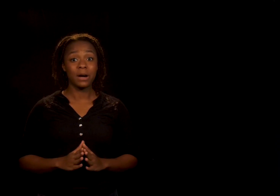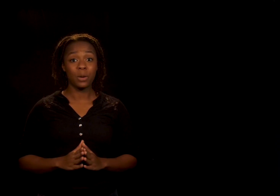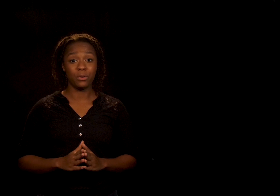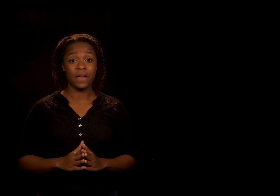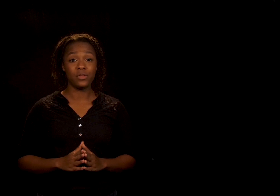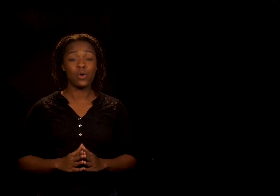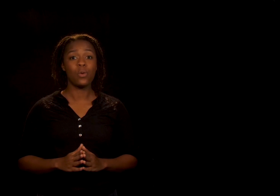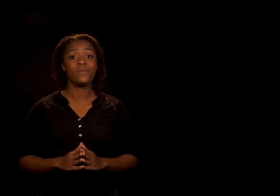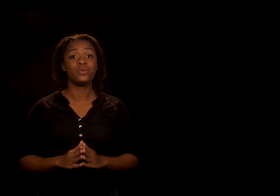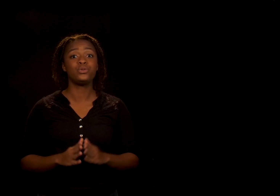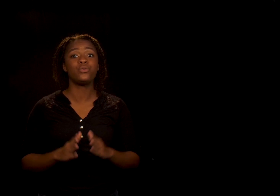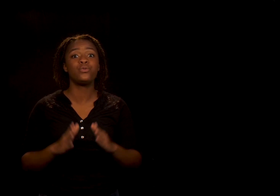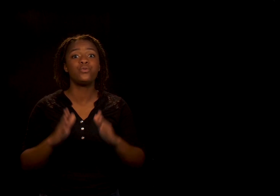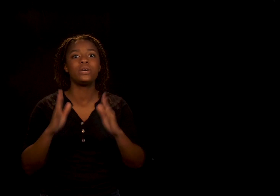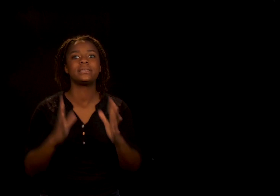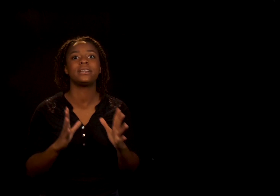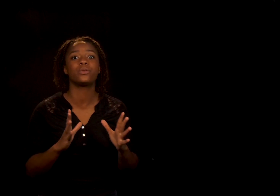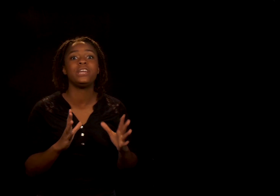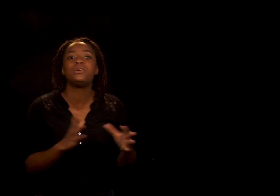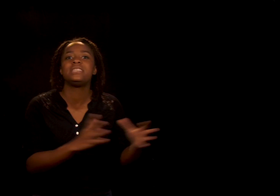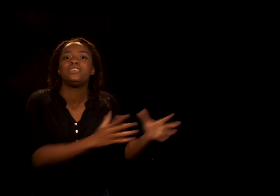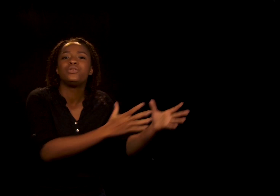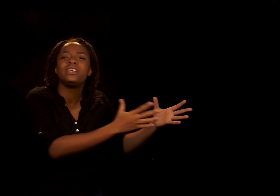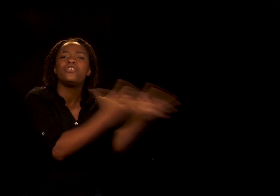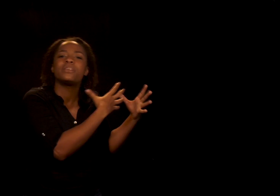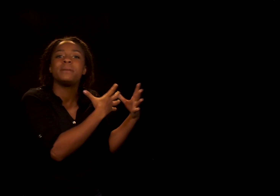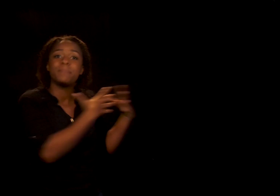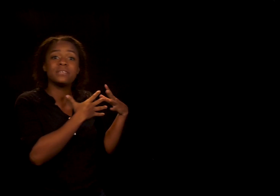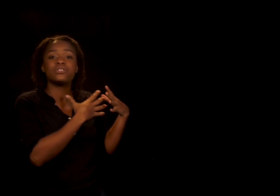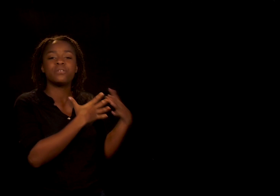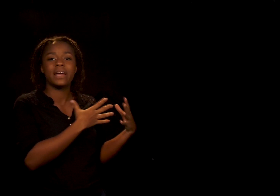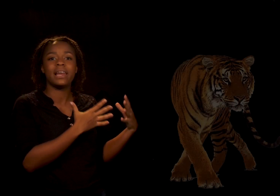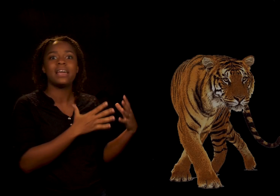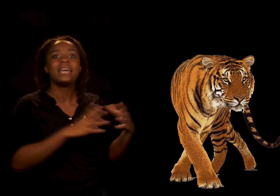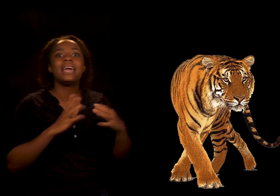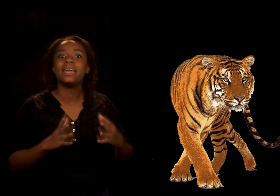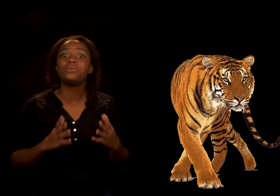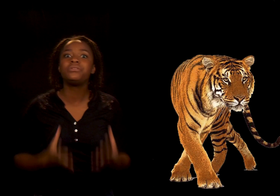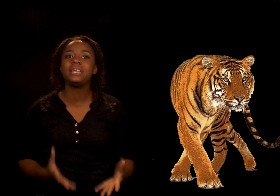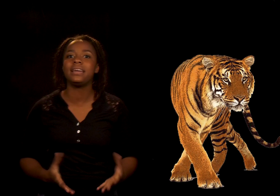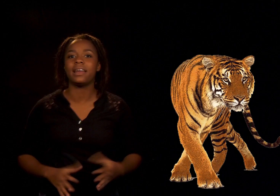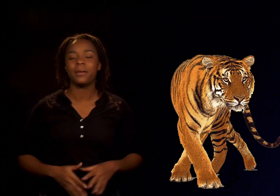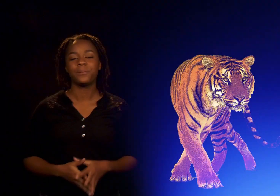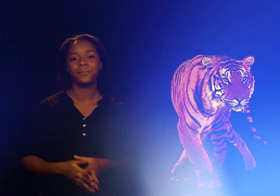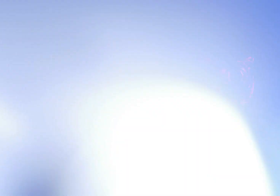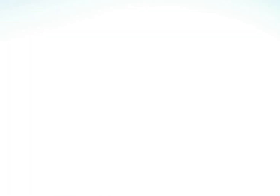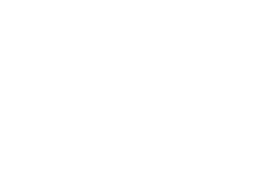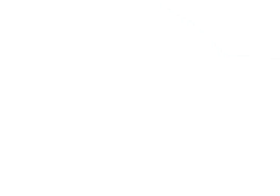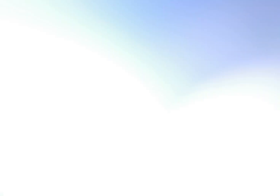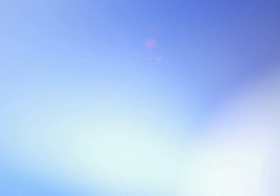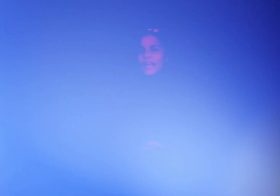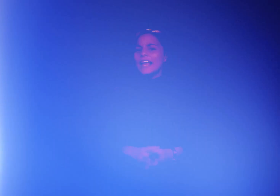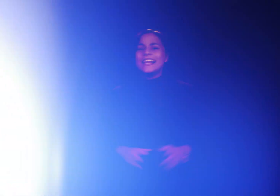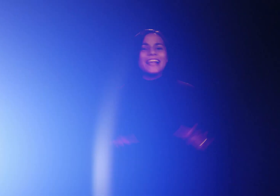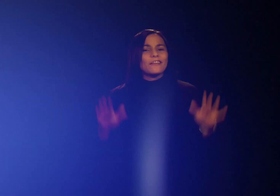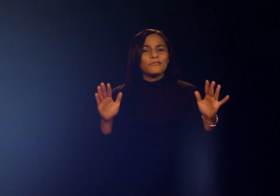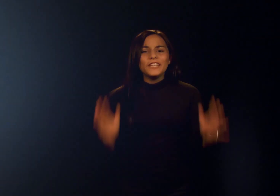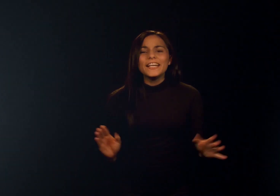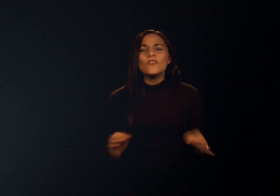acomodando cuando huyó un fuerte rugido Y sintió un enorme peso sobre él Era un tigre La fiera lo